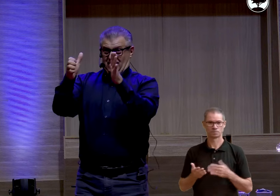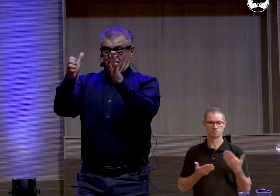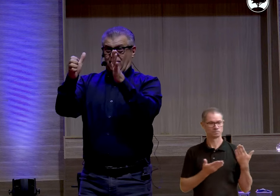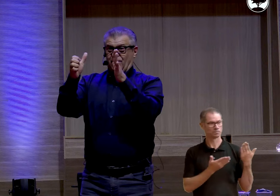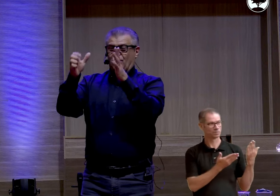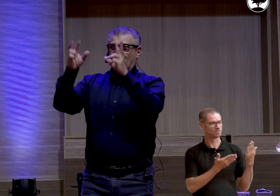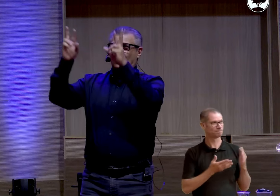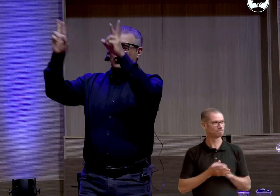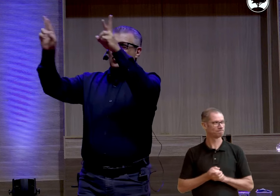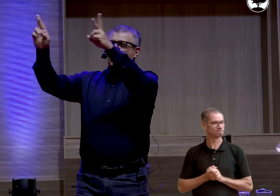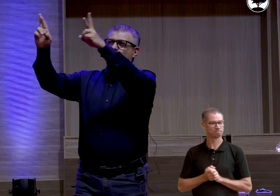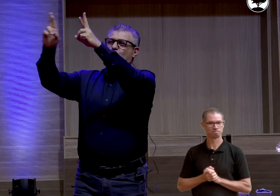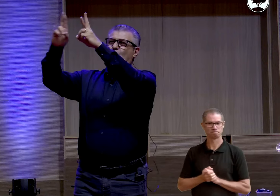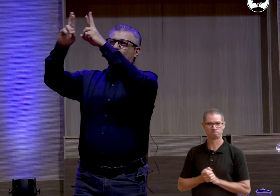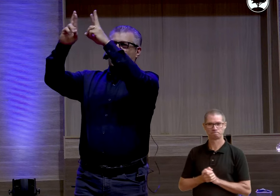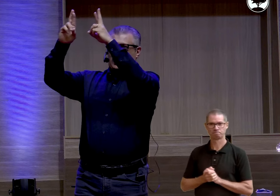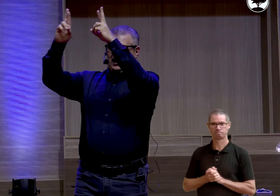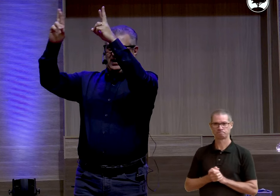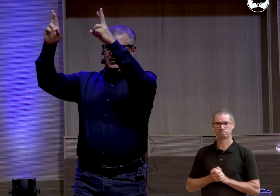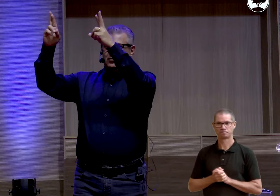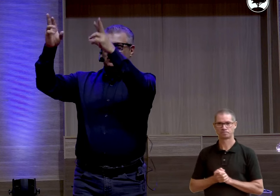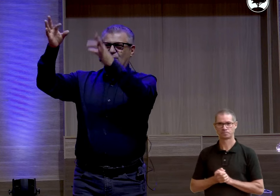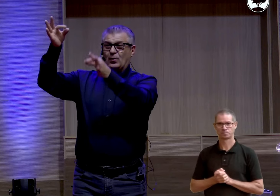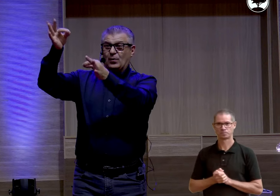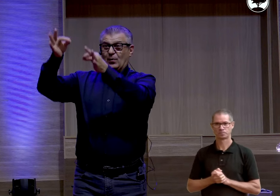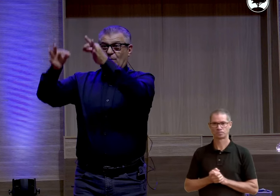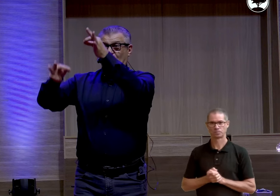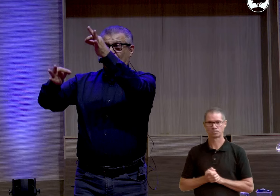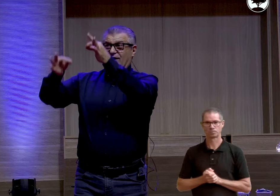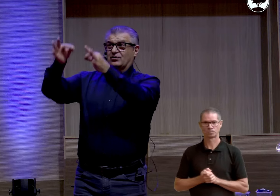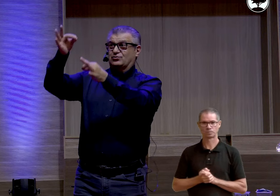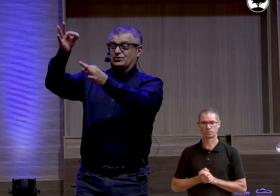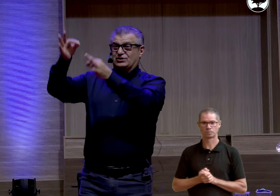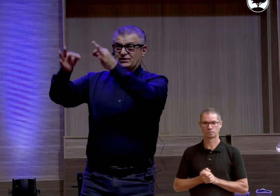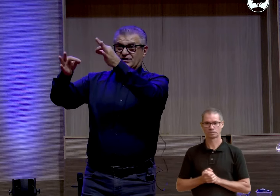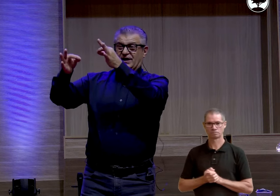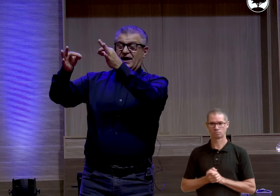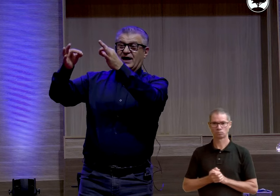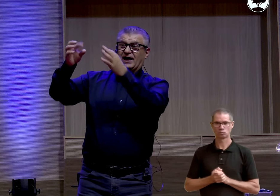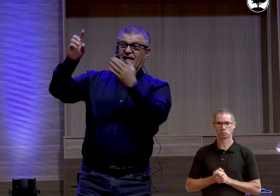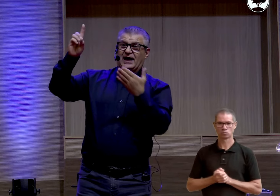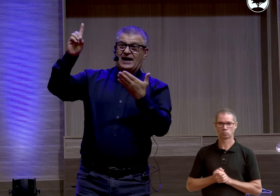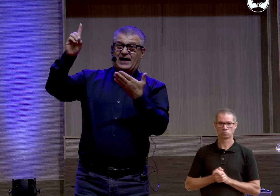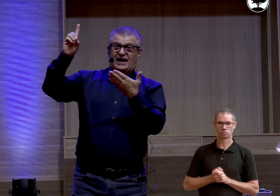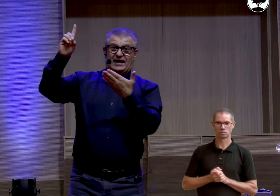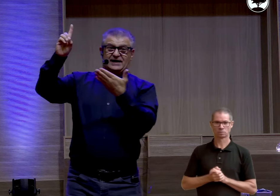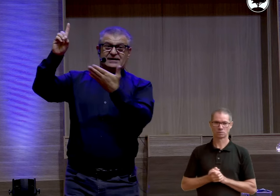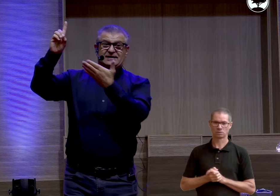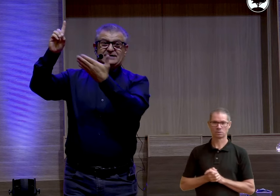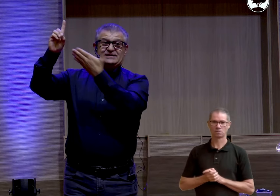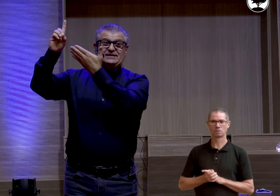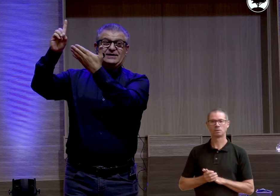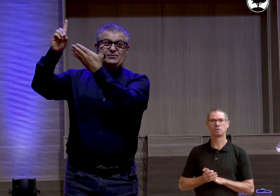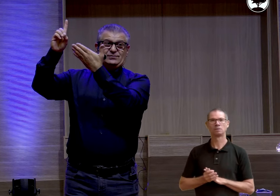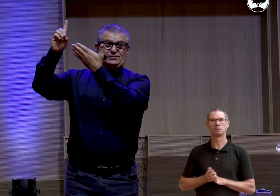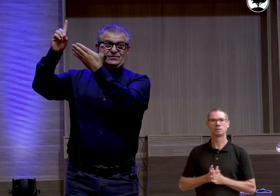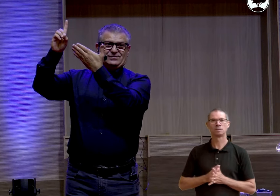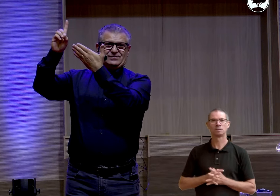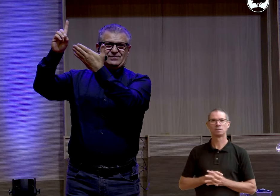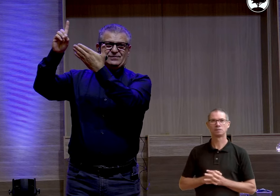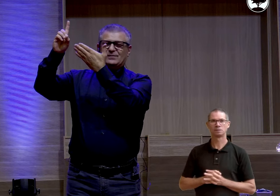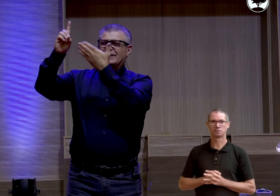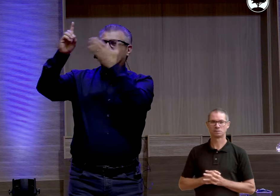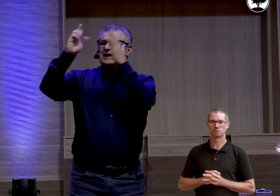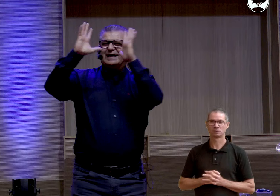primeiro, o reino e a justiça de Deus,